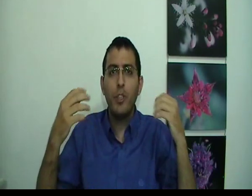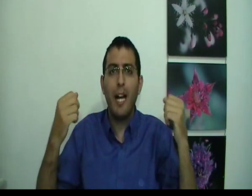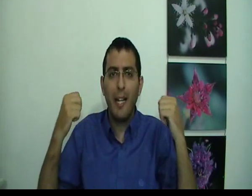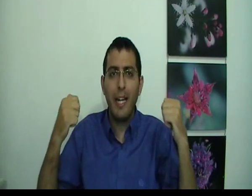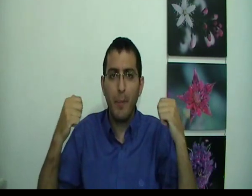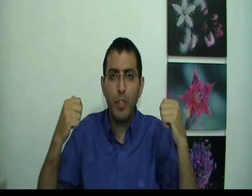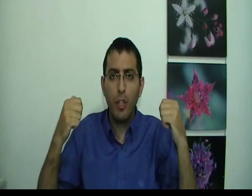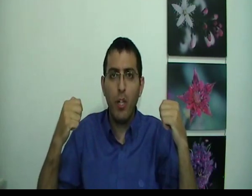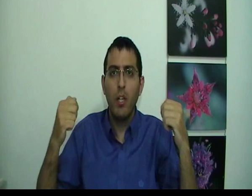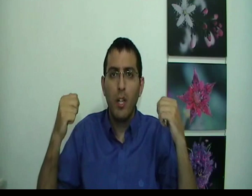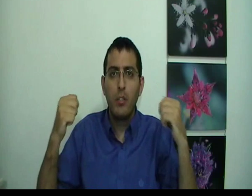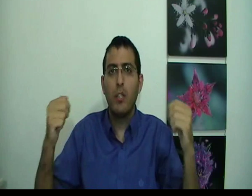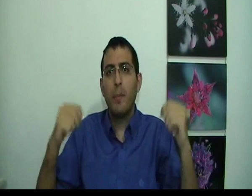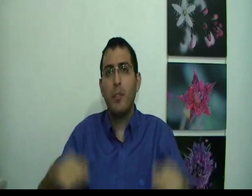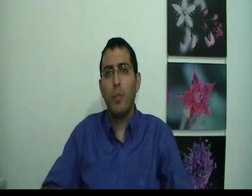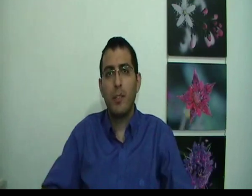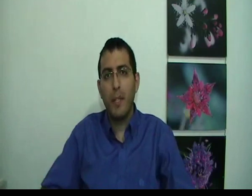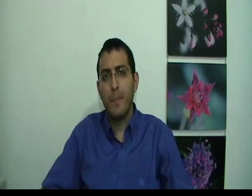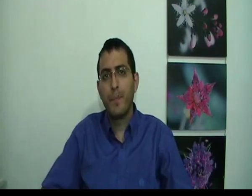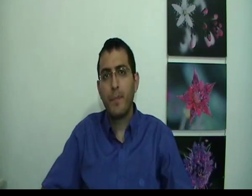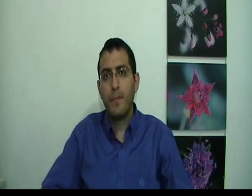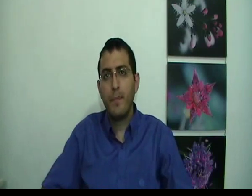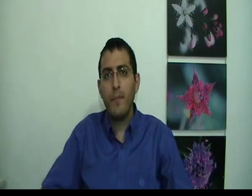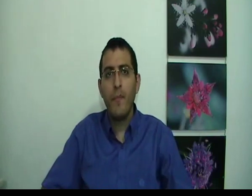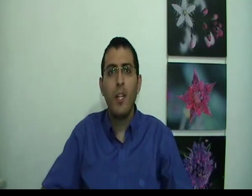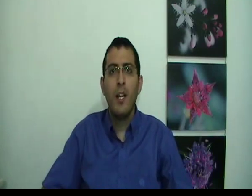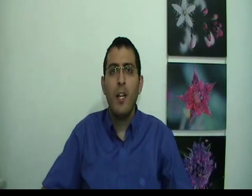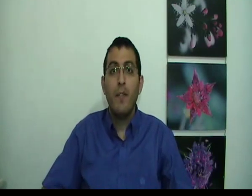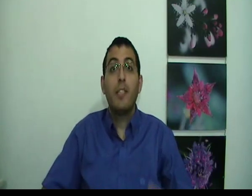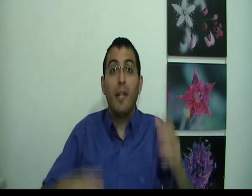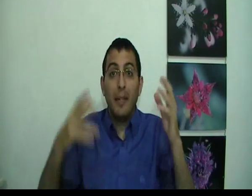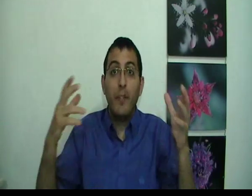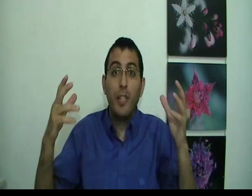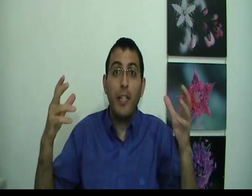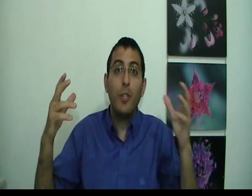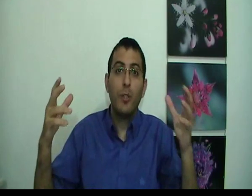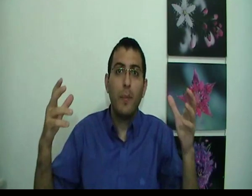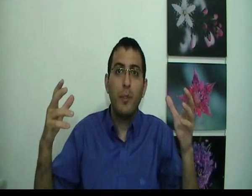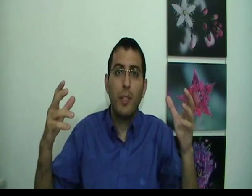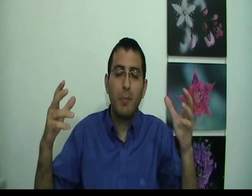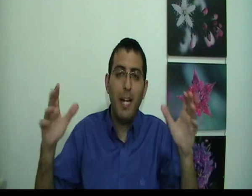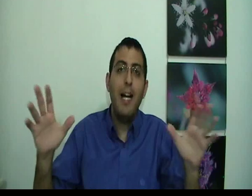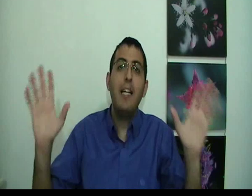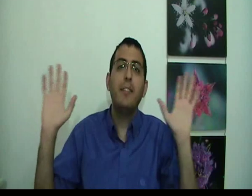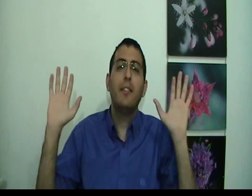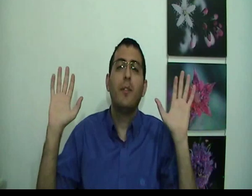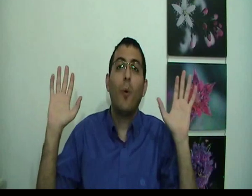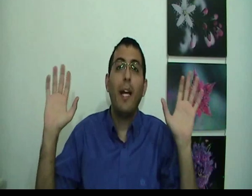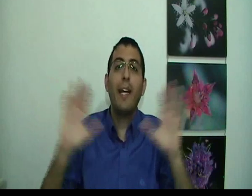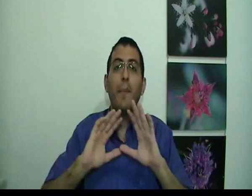שהעני האמיתי שלו זאת המציאות עצמה וכשבן אדם מבין שהעני שלו זאת המציאות עצמה אז הוא חי חיים